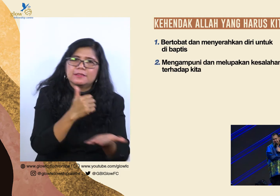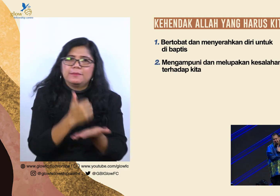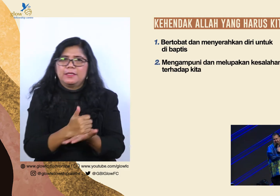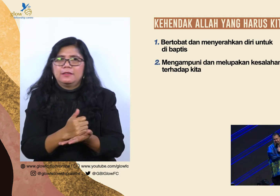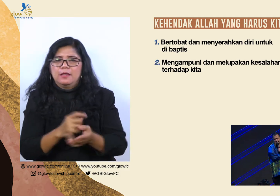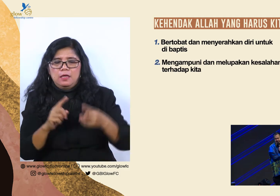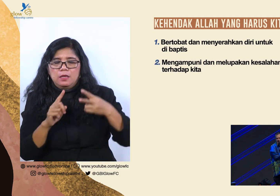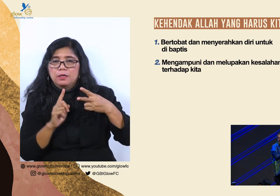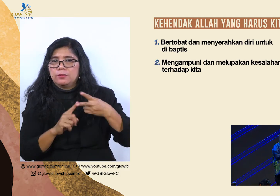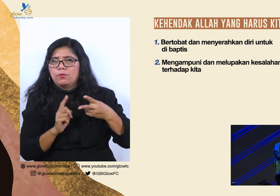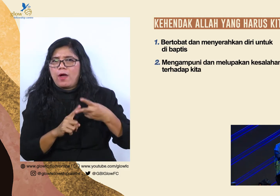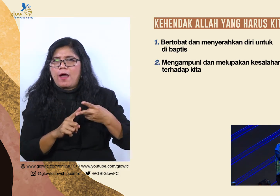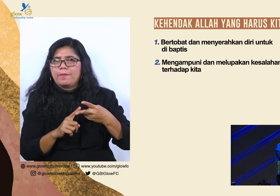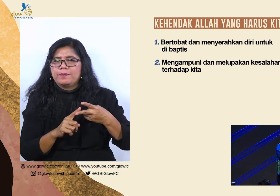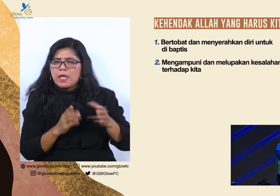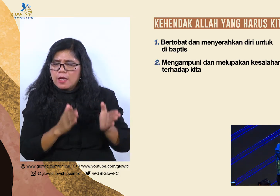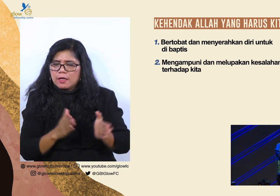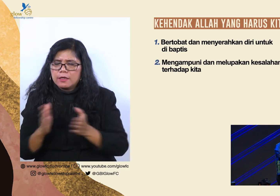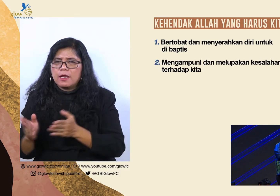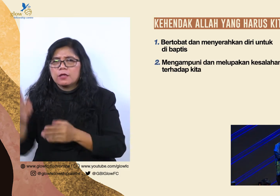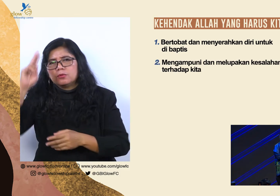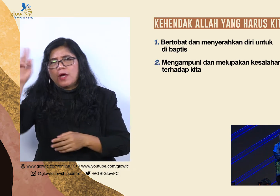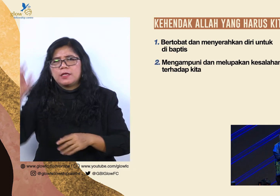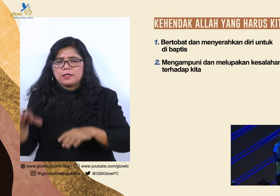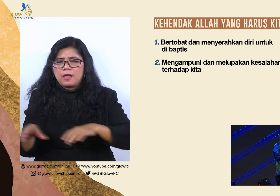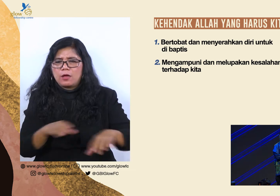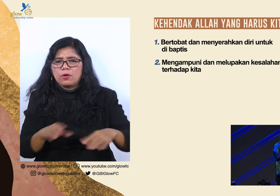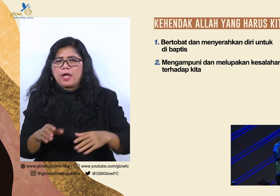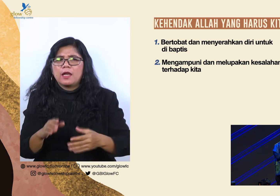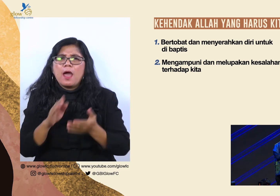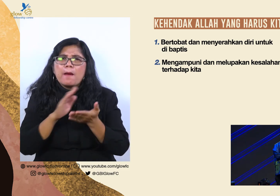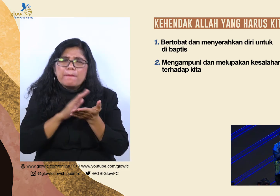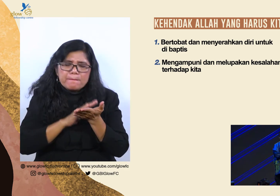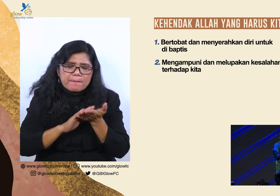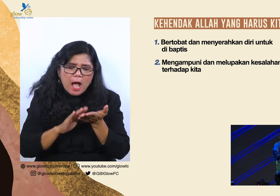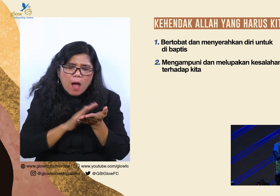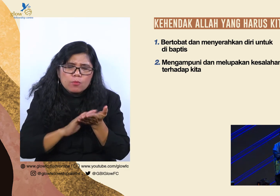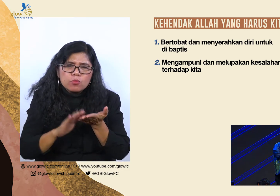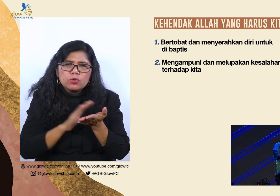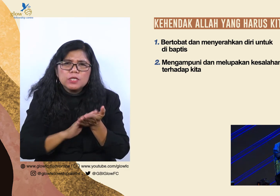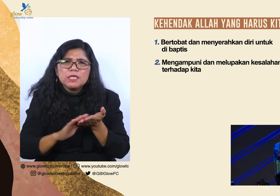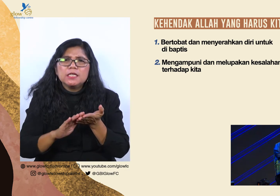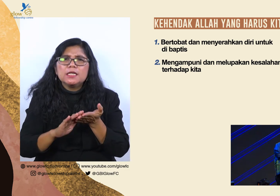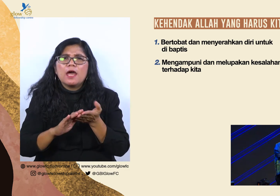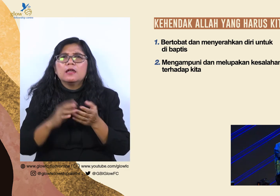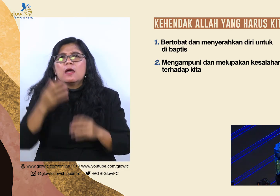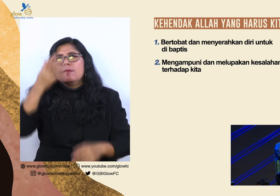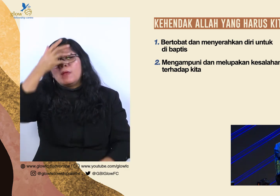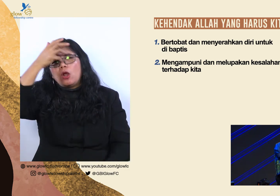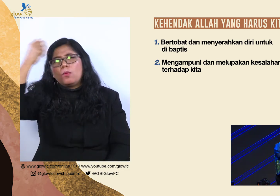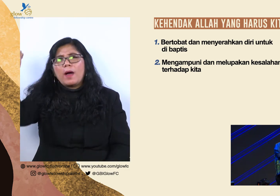saya perhatikan kendak Allah yang harus kita laksanakan, mengampuni dan melupakan kesalahan orang terhadap kita.